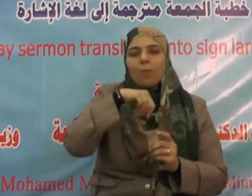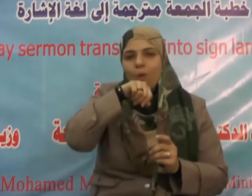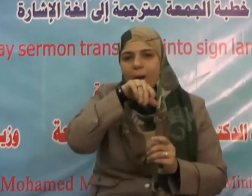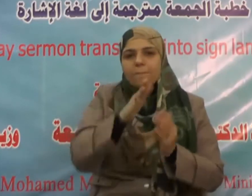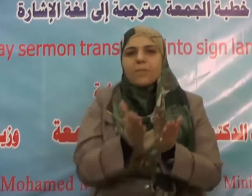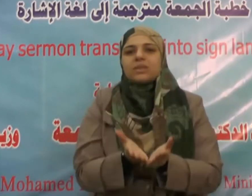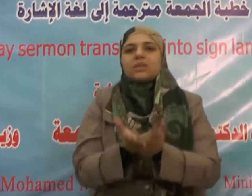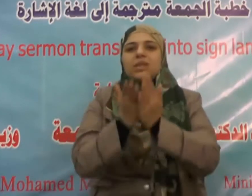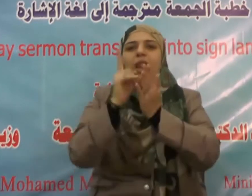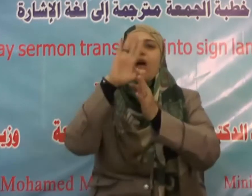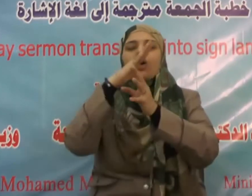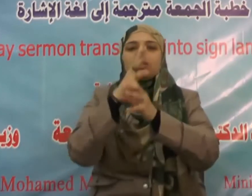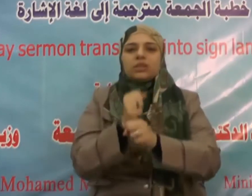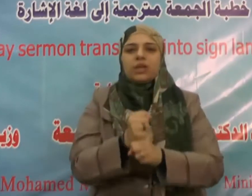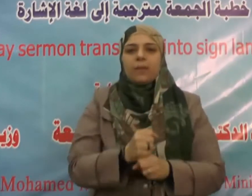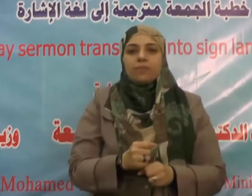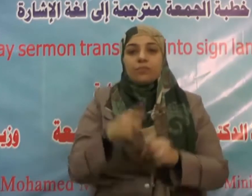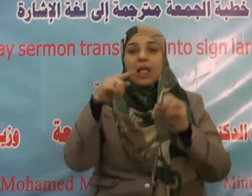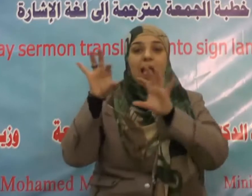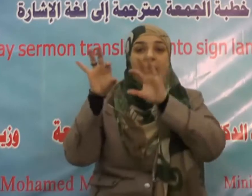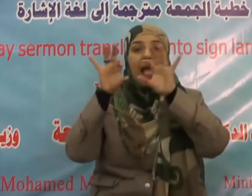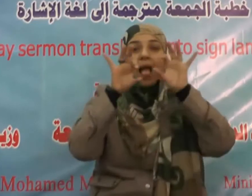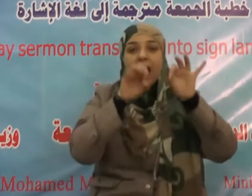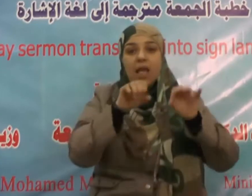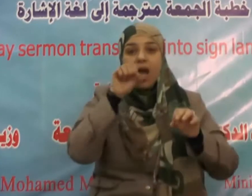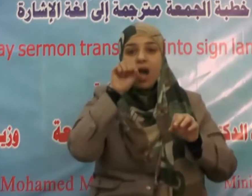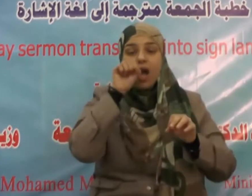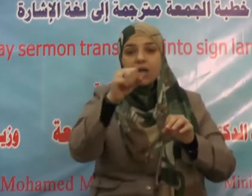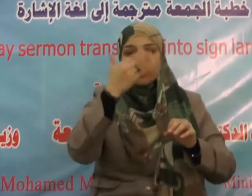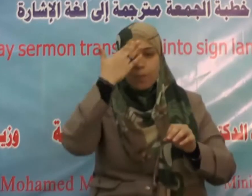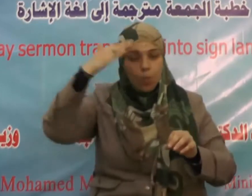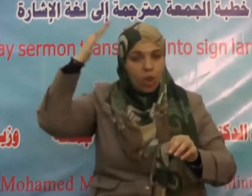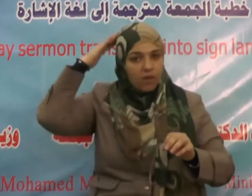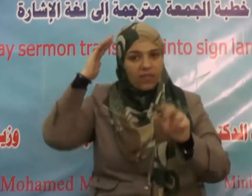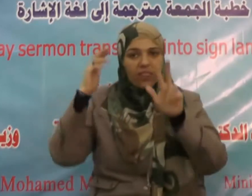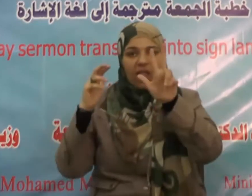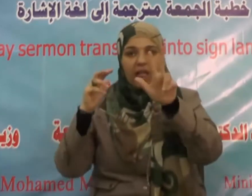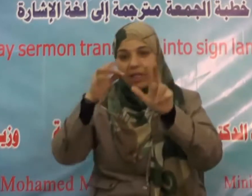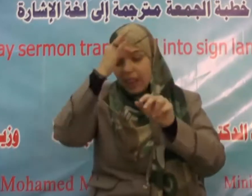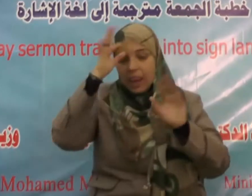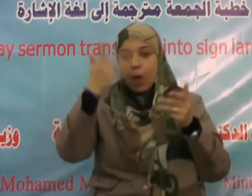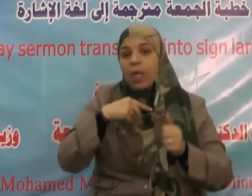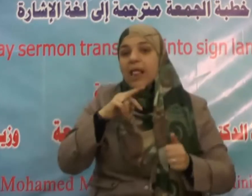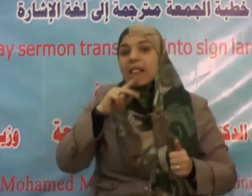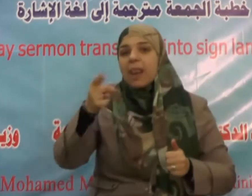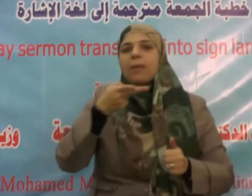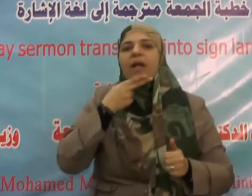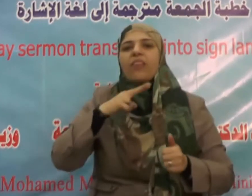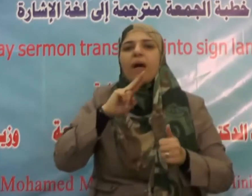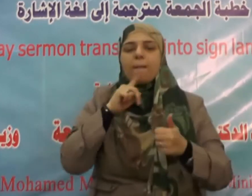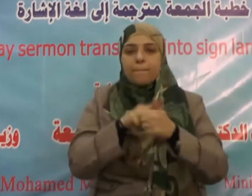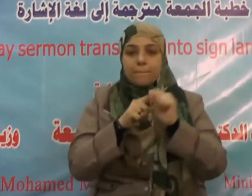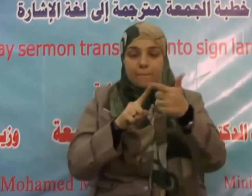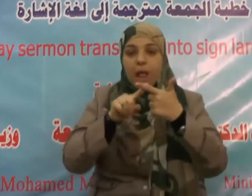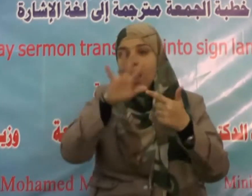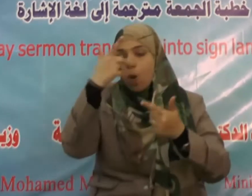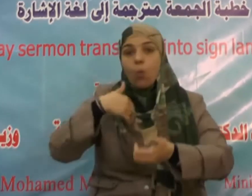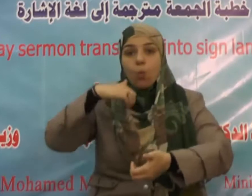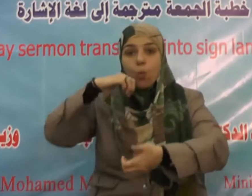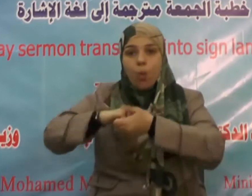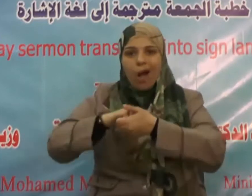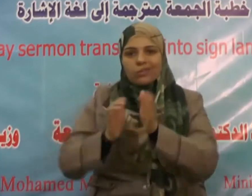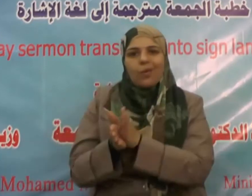والبعث والحساب أنا مؤمن وإن كنت تسألني عن قول الله عز